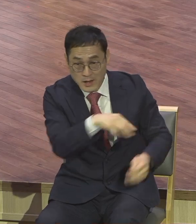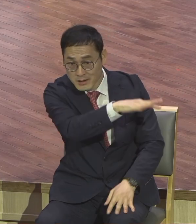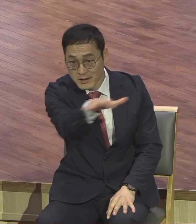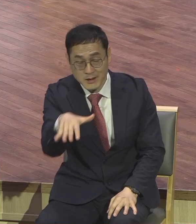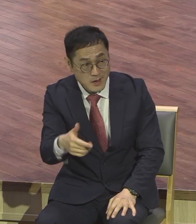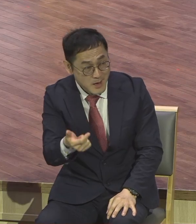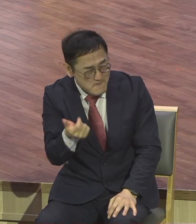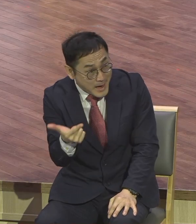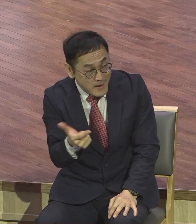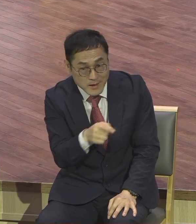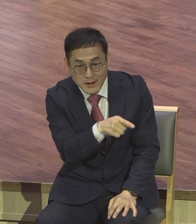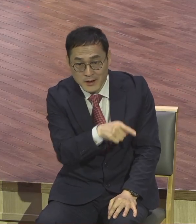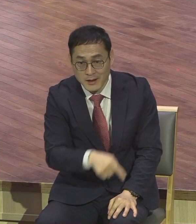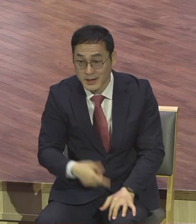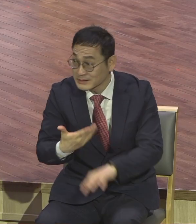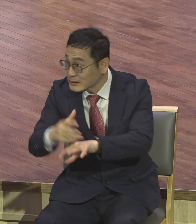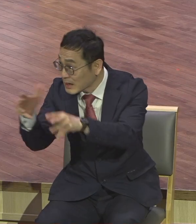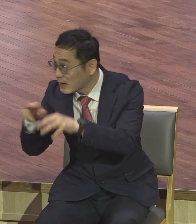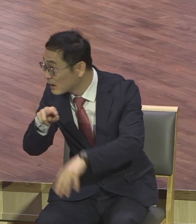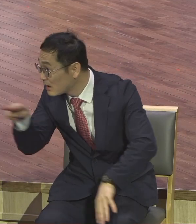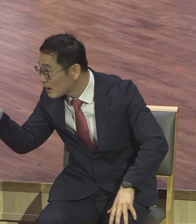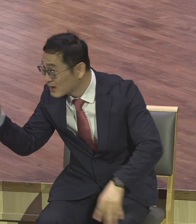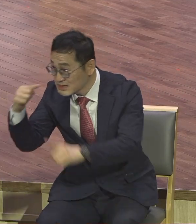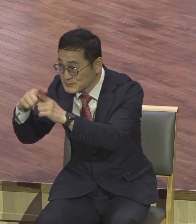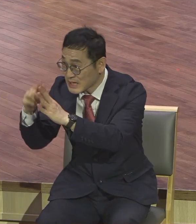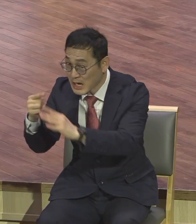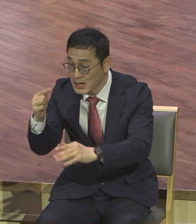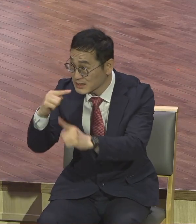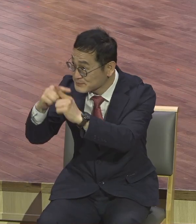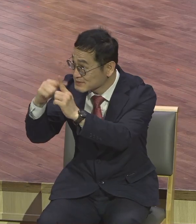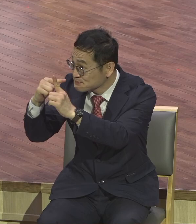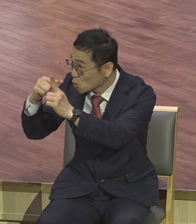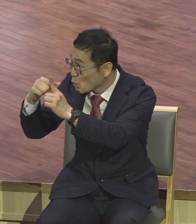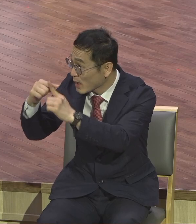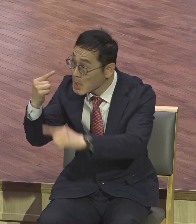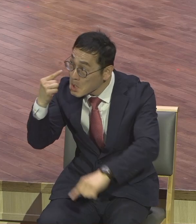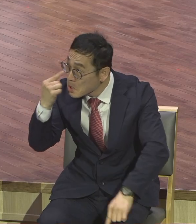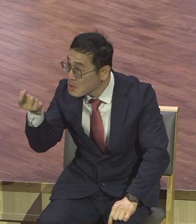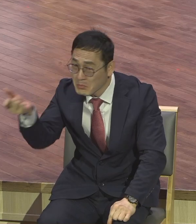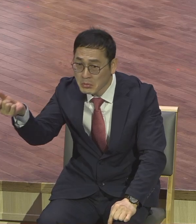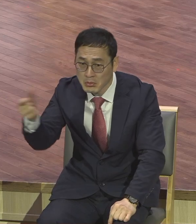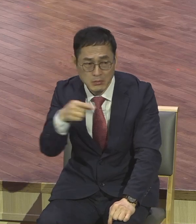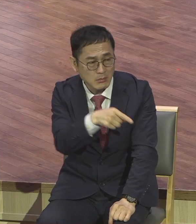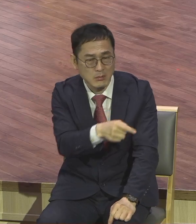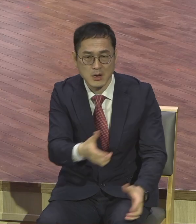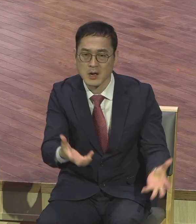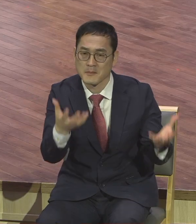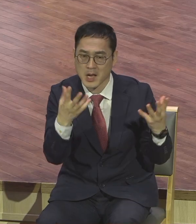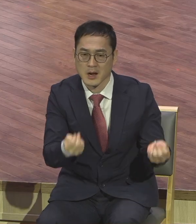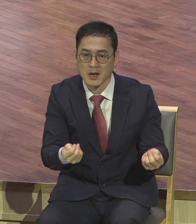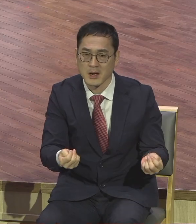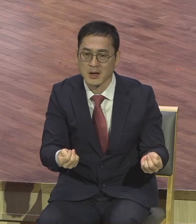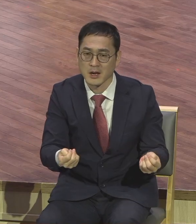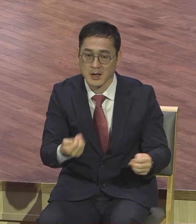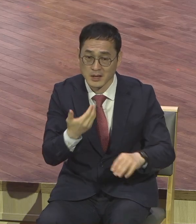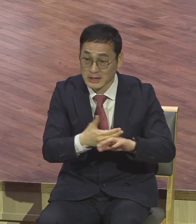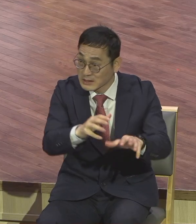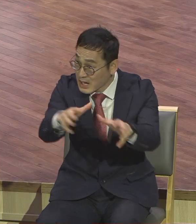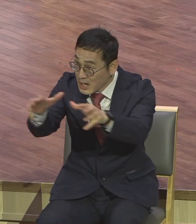이런 목사가 많고 이렇게 신학교만 되고 지구촌이 없어요. 지금. 교회 다 없다니까요. 동남아, 동남아